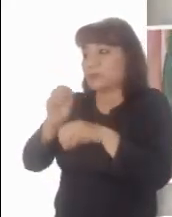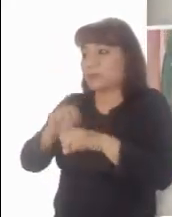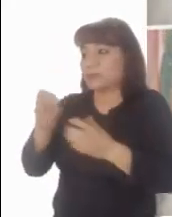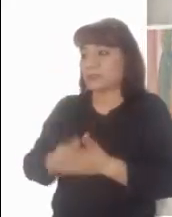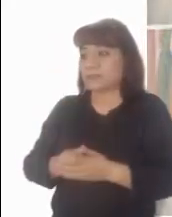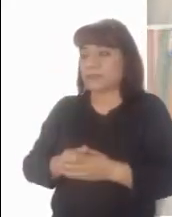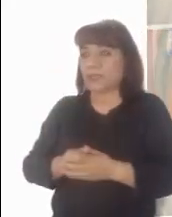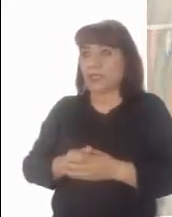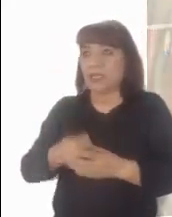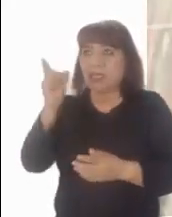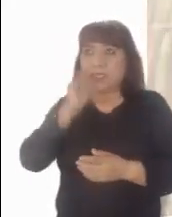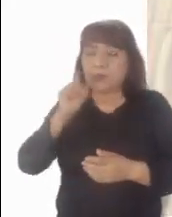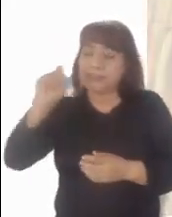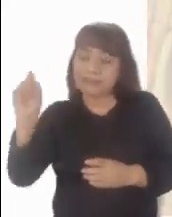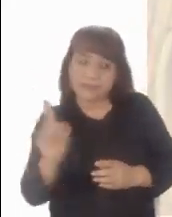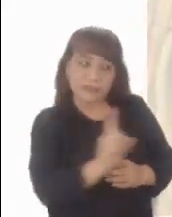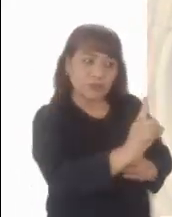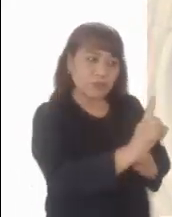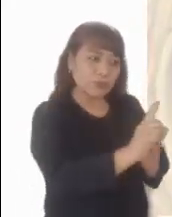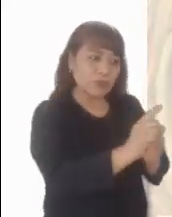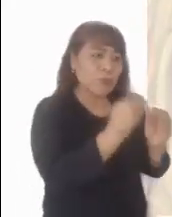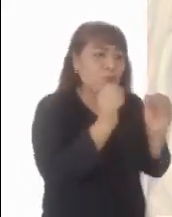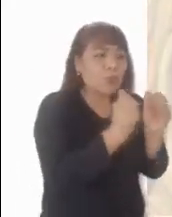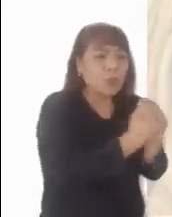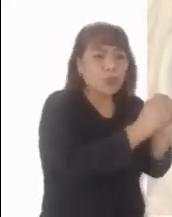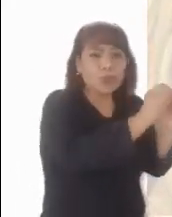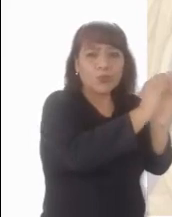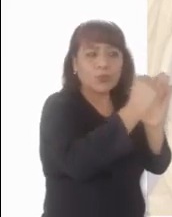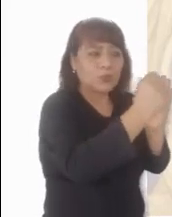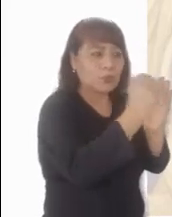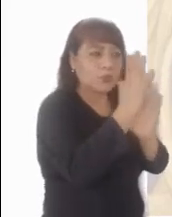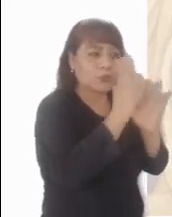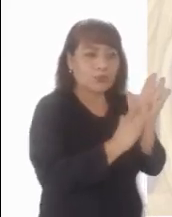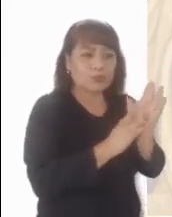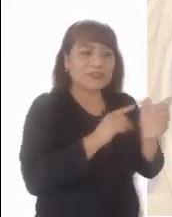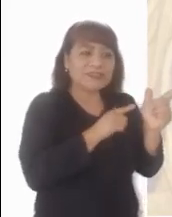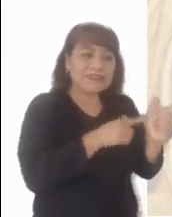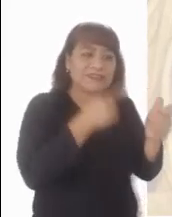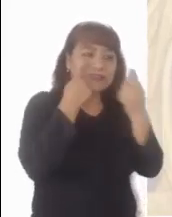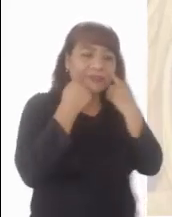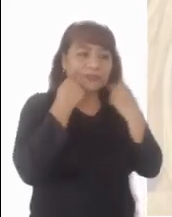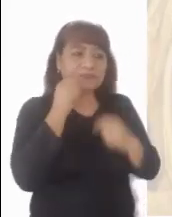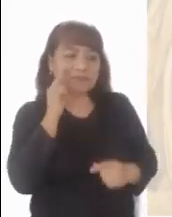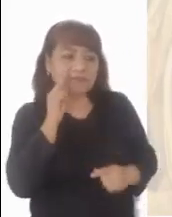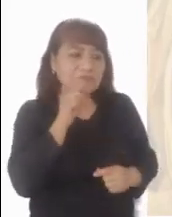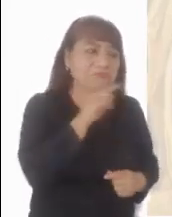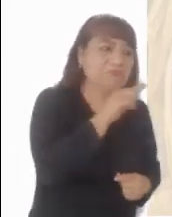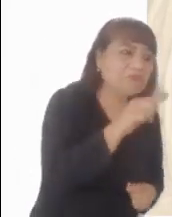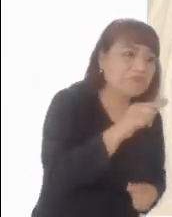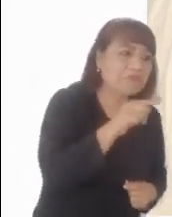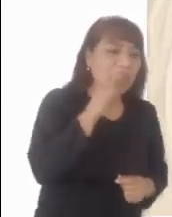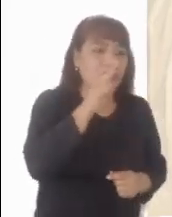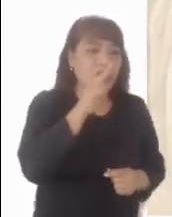habrán puesto. María se había quedado llorando junto al sepulcro de Jesús. Sin dejar de llorar, se asomó al